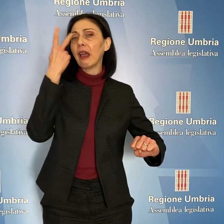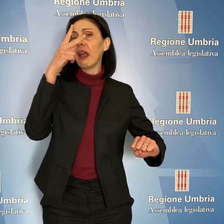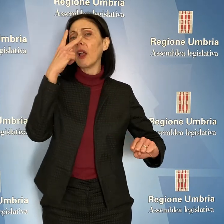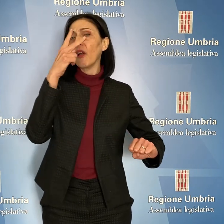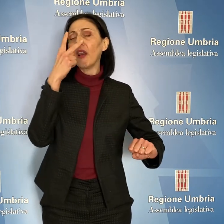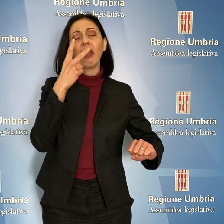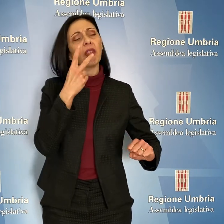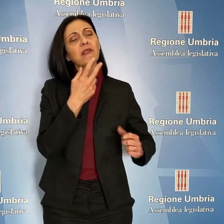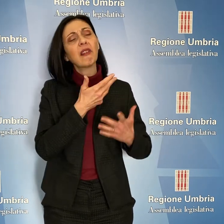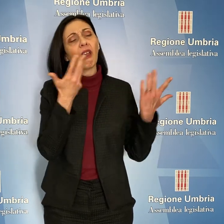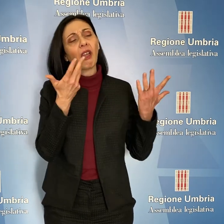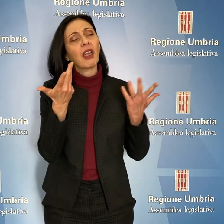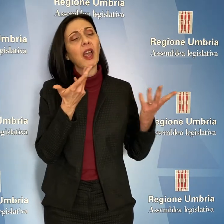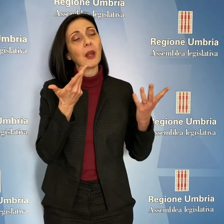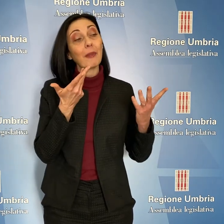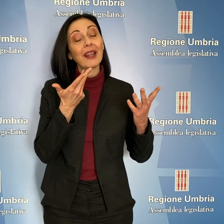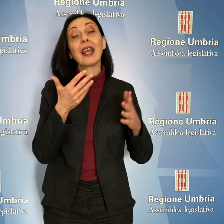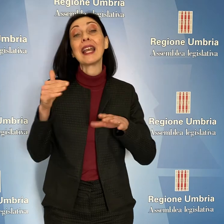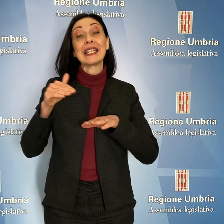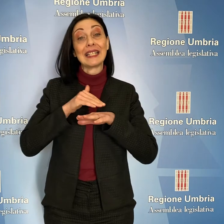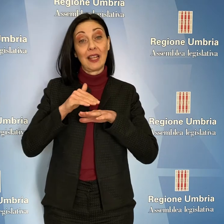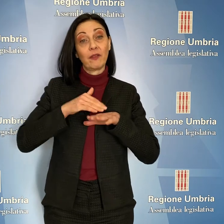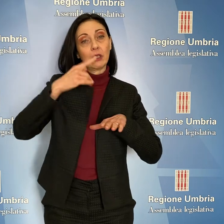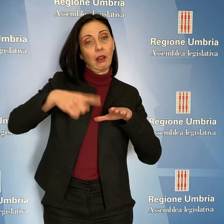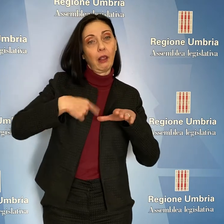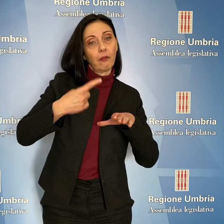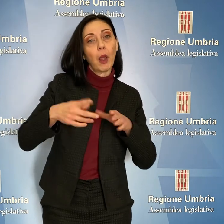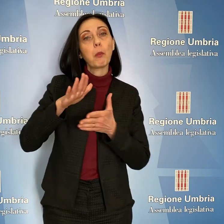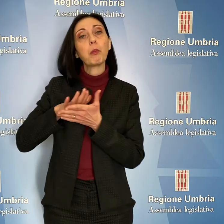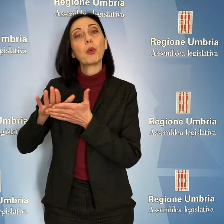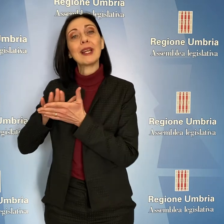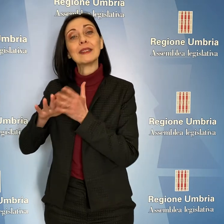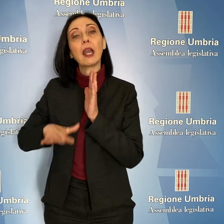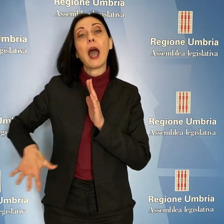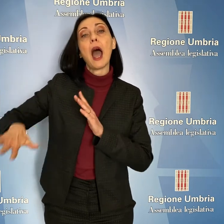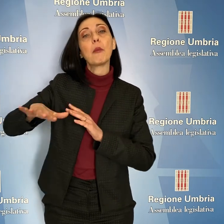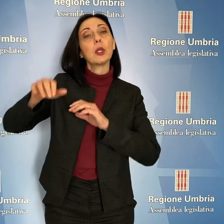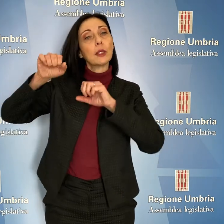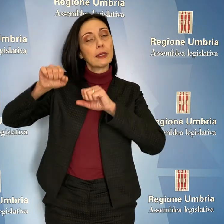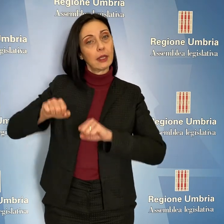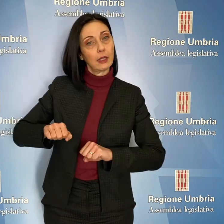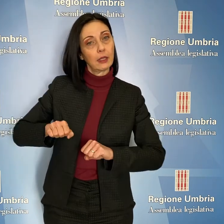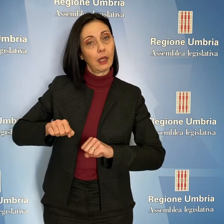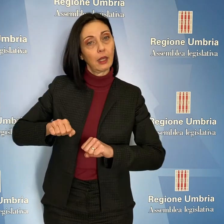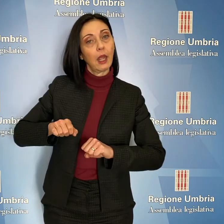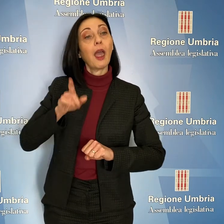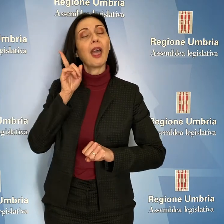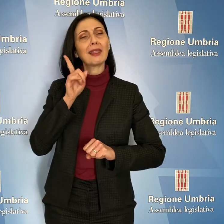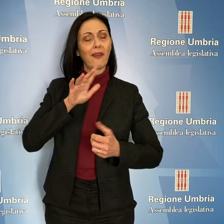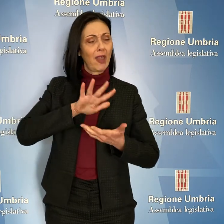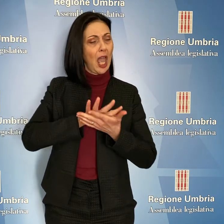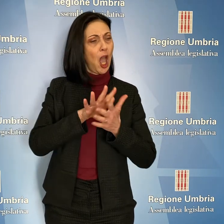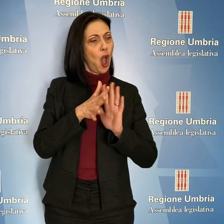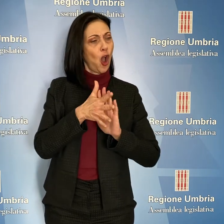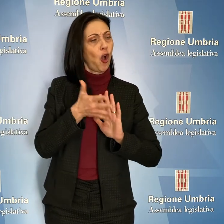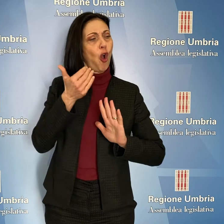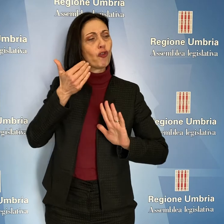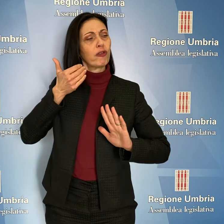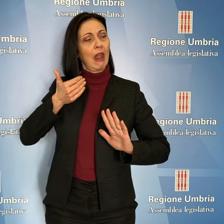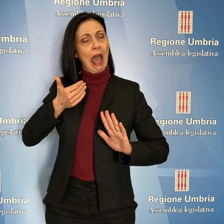sui servizi di lavanderia e pulizia nell'ambito sanitario e di verificare la possibilità di revoca dei contratti alla luce